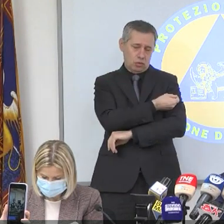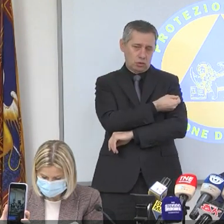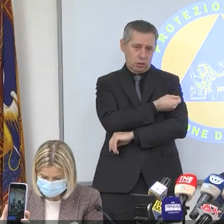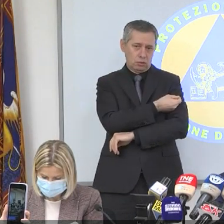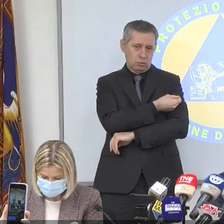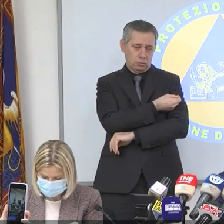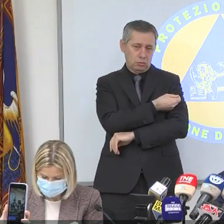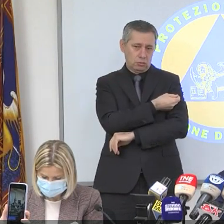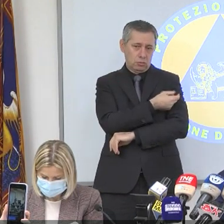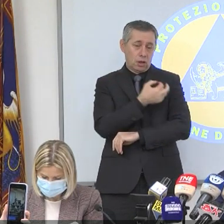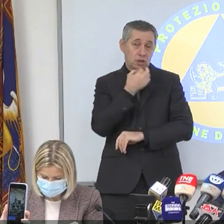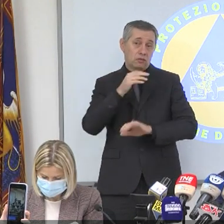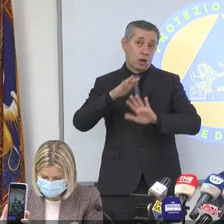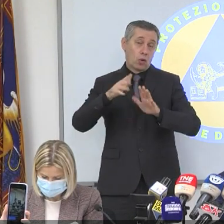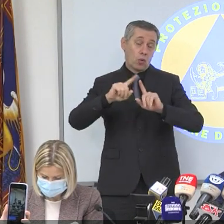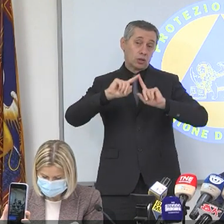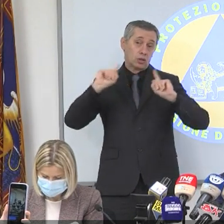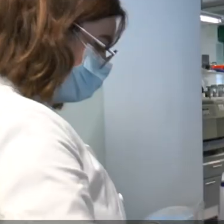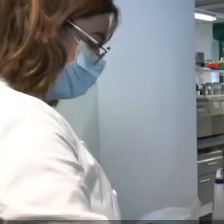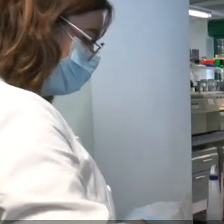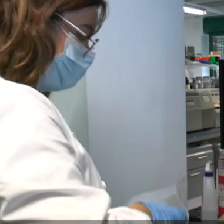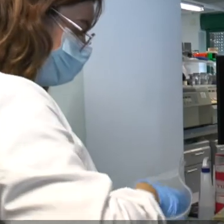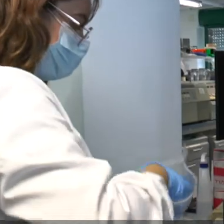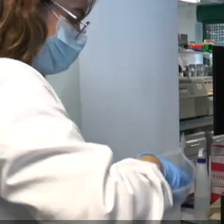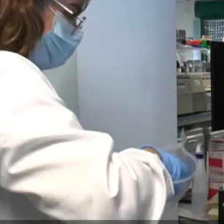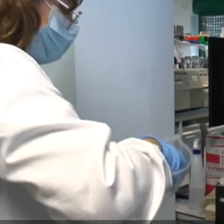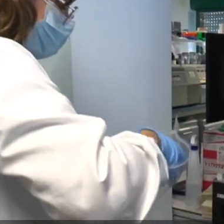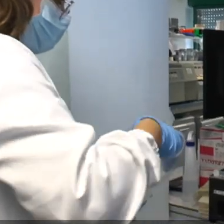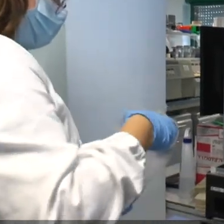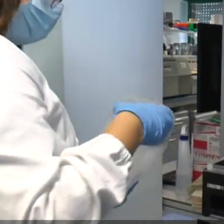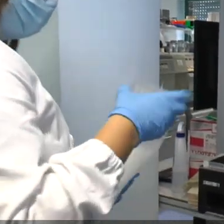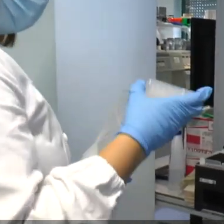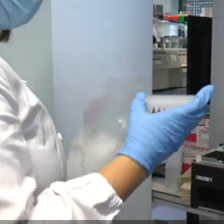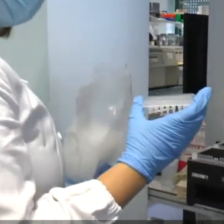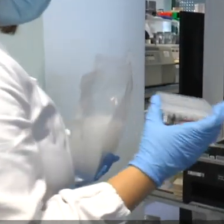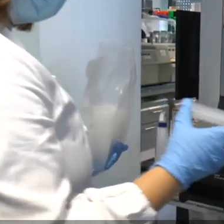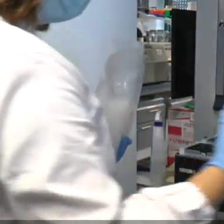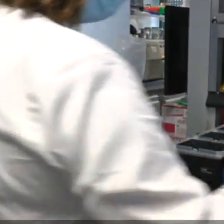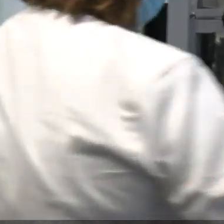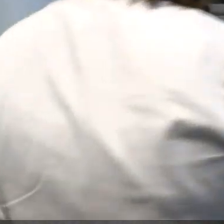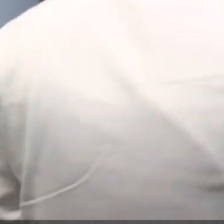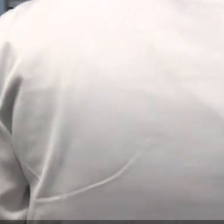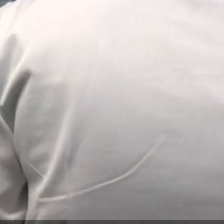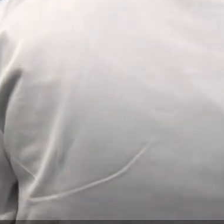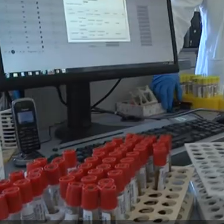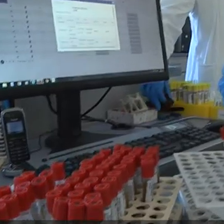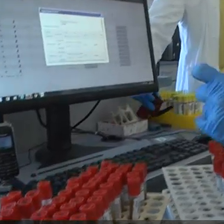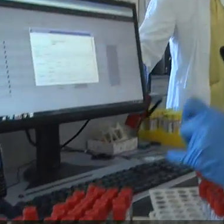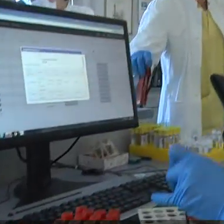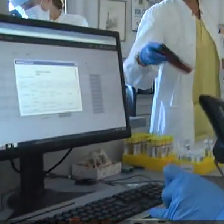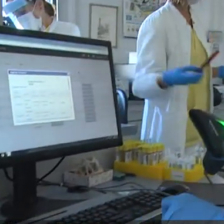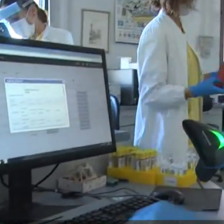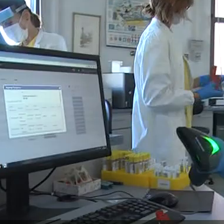quasi tutti i veneti con la loro terza dose. E cambiano anche le regole per l'isolamento. La nuova